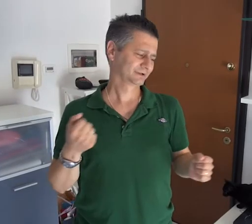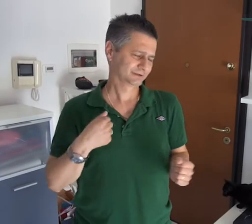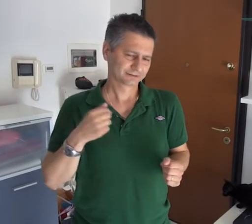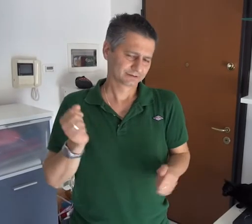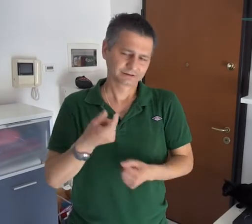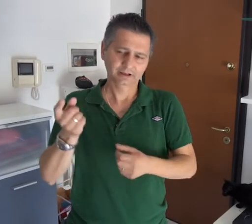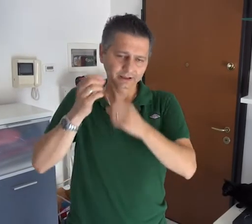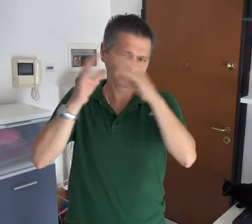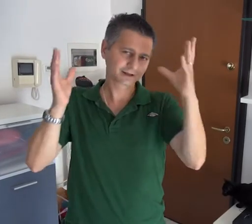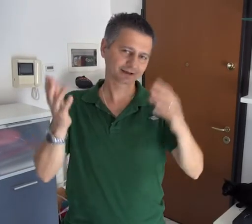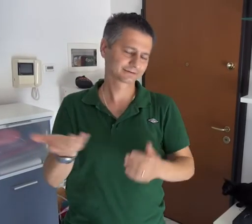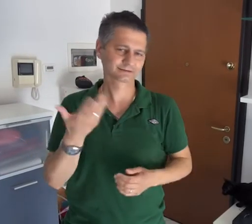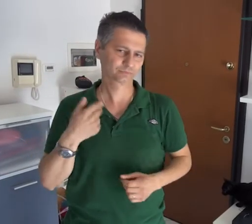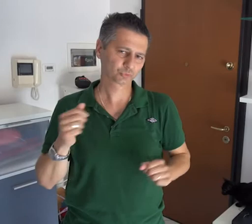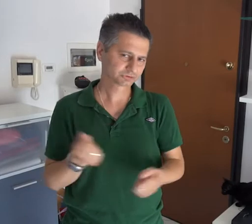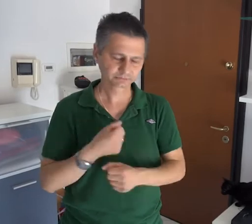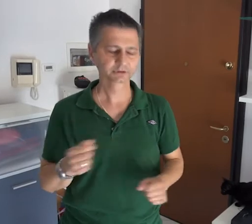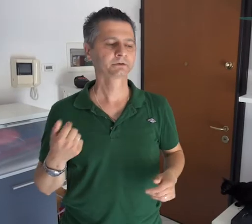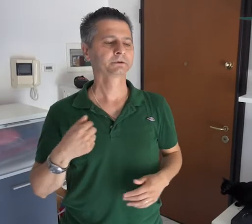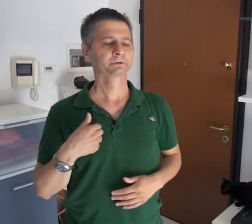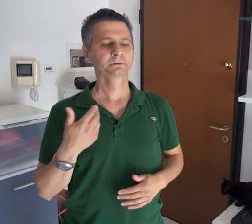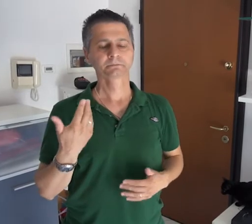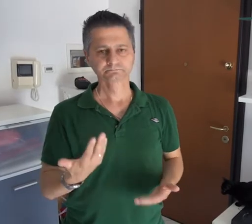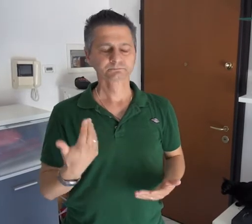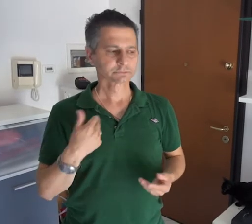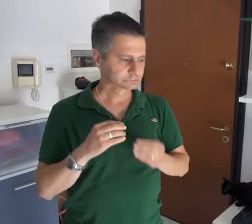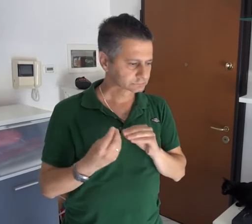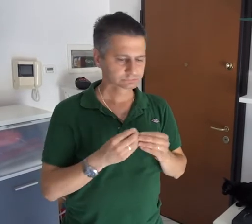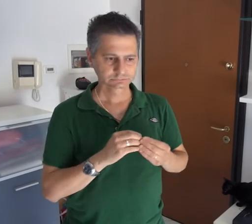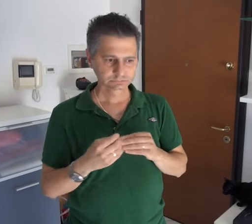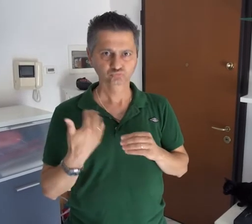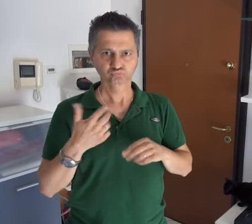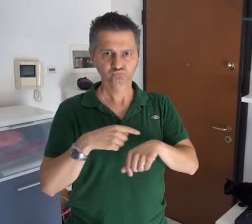guarda forse il gatto prova a darci una mano ad aprire la maniglia perché qualche volta fa qualcosa del genere.